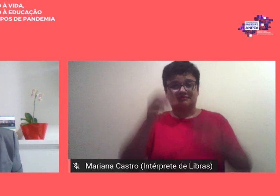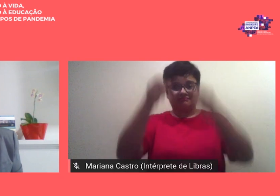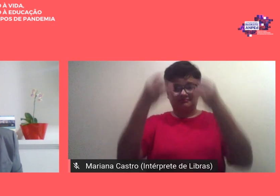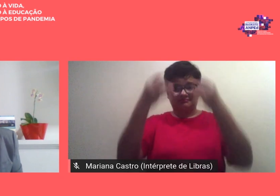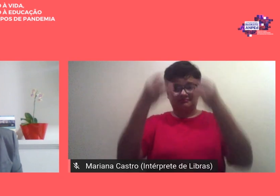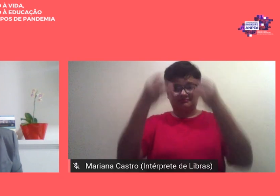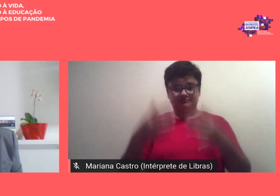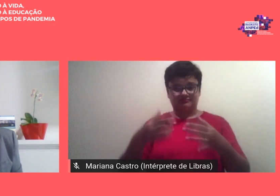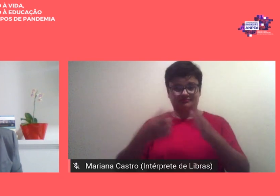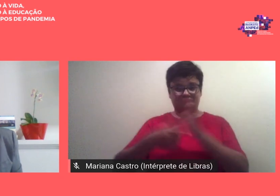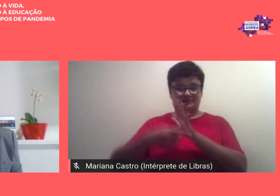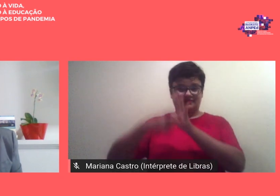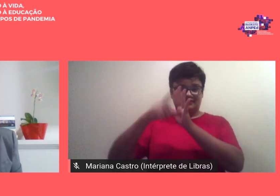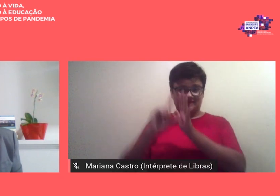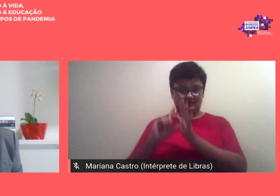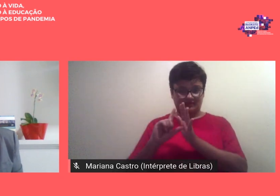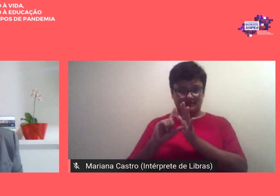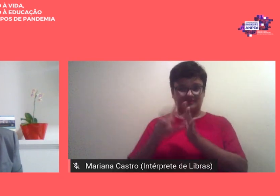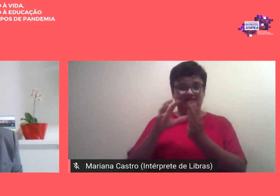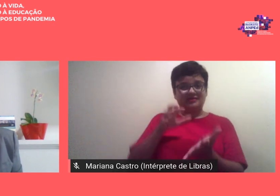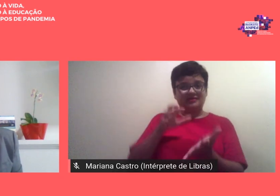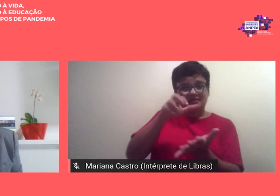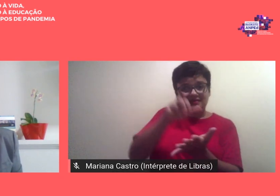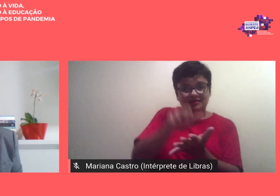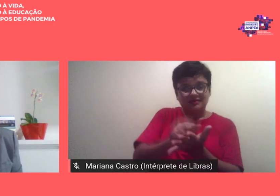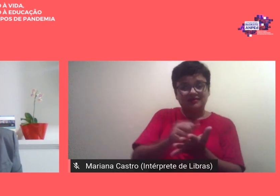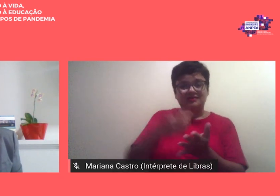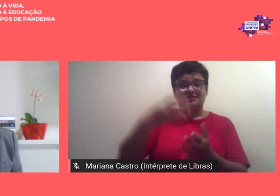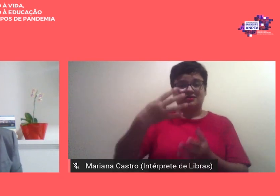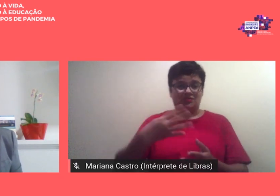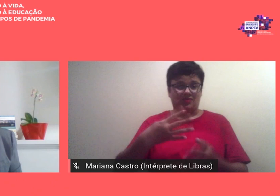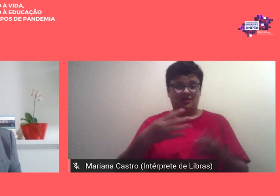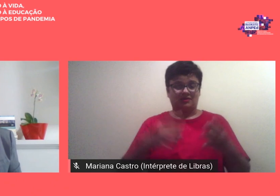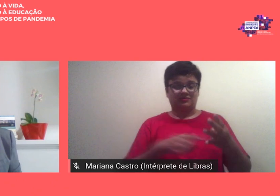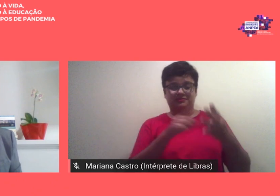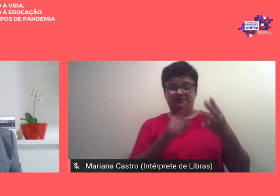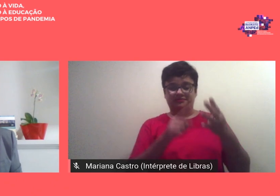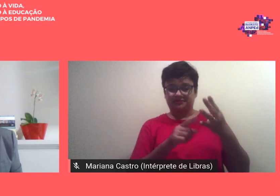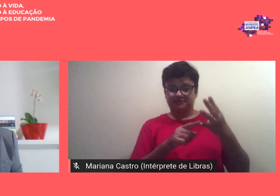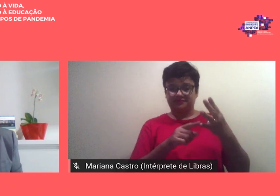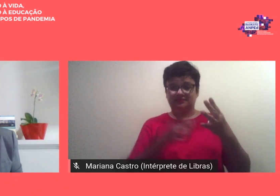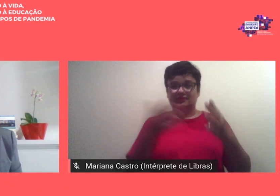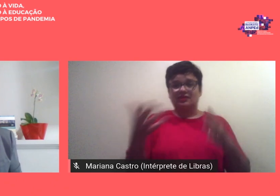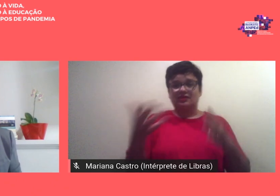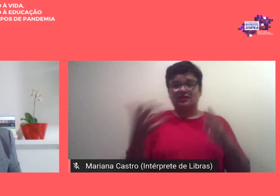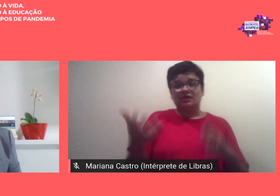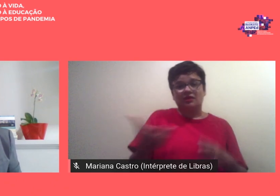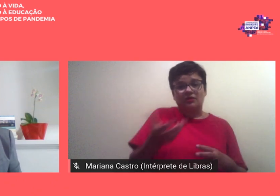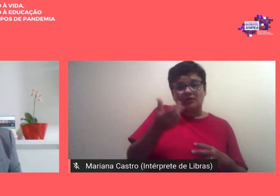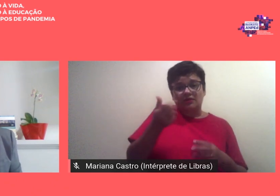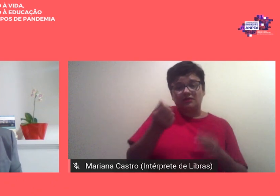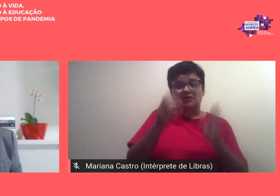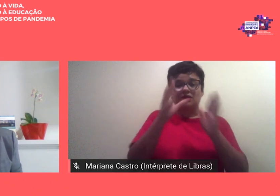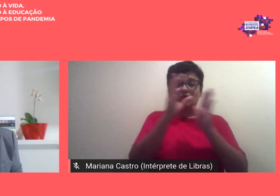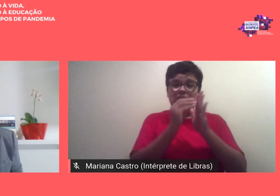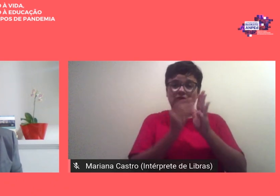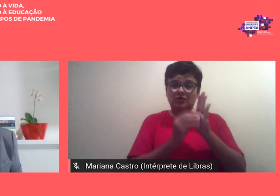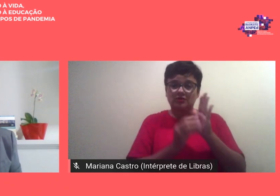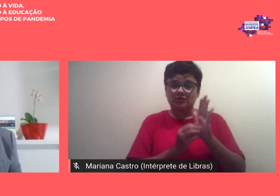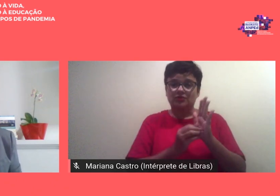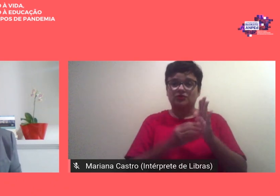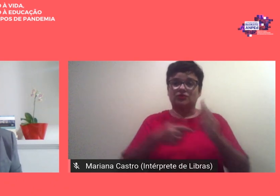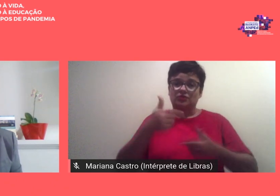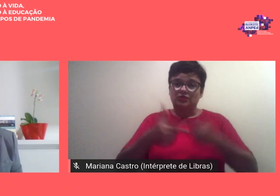destaque para acervo eu passo ao meu quarto aspecto foi a qualidade do conteúdo que foi produzido